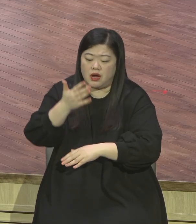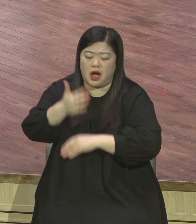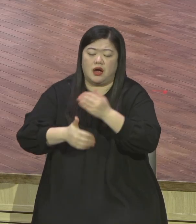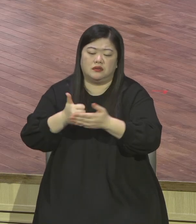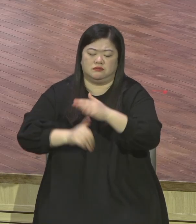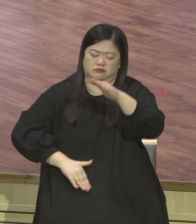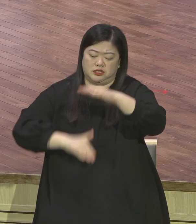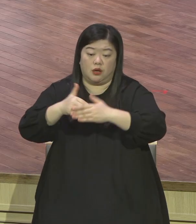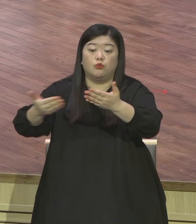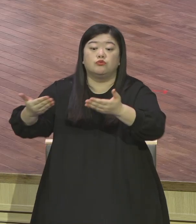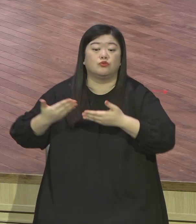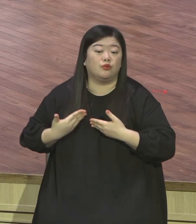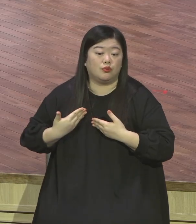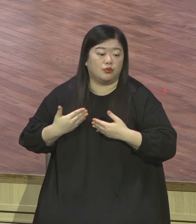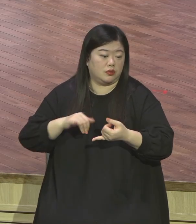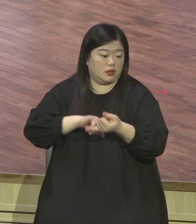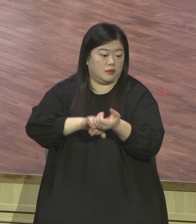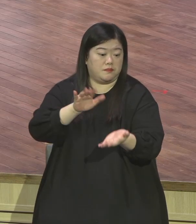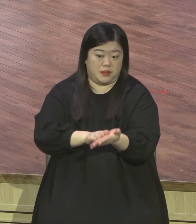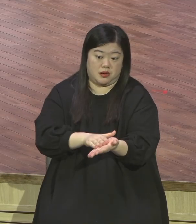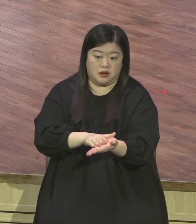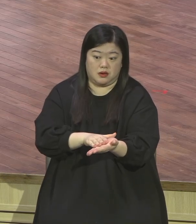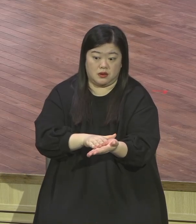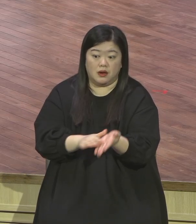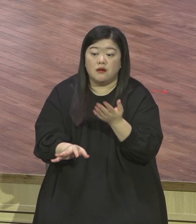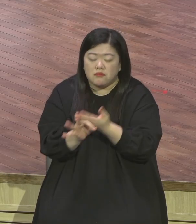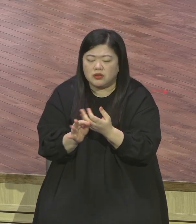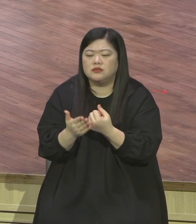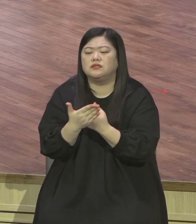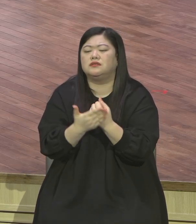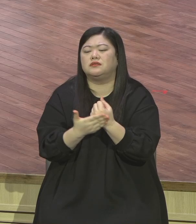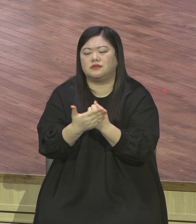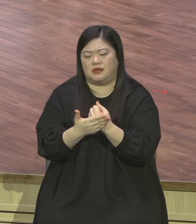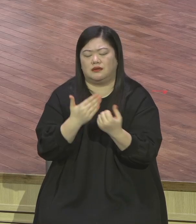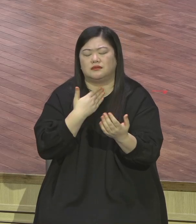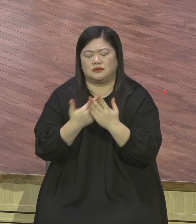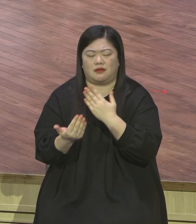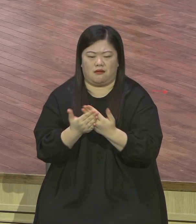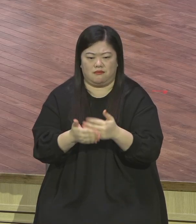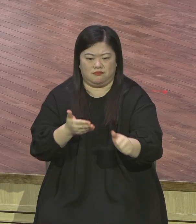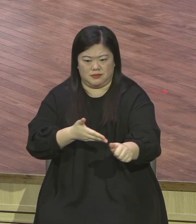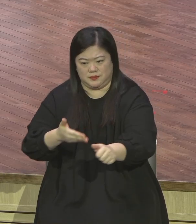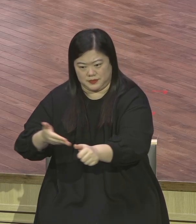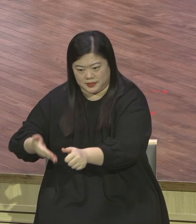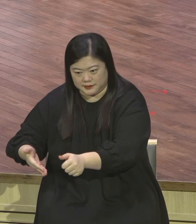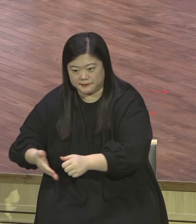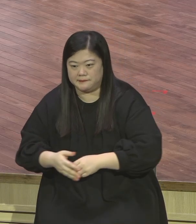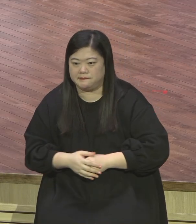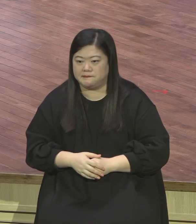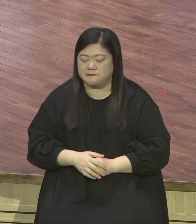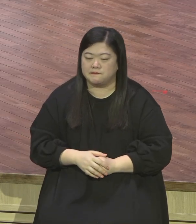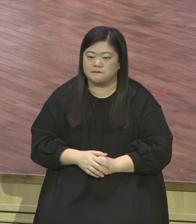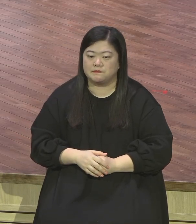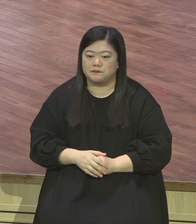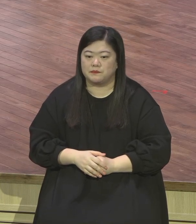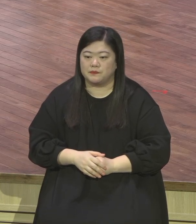특별한 은혜를 특별한 은혜를 체험하게 된다는 얘기예요 더 나아가서 교회가